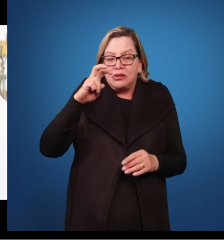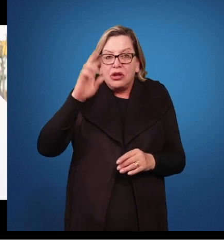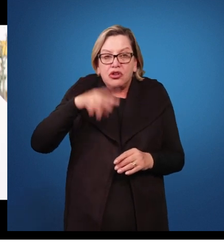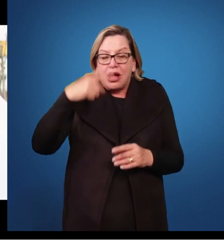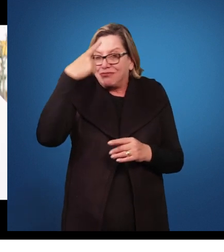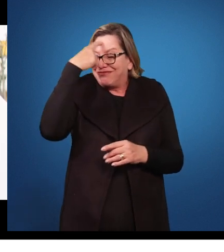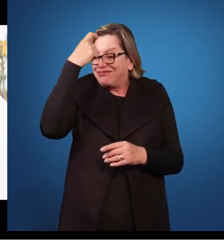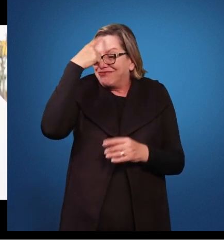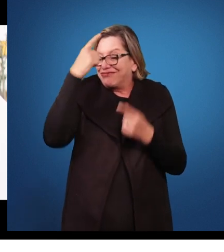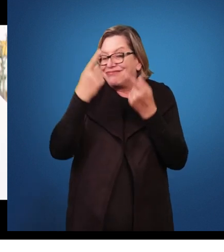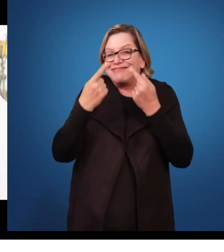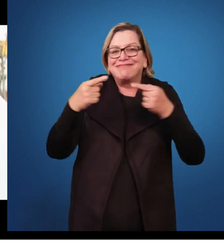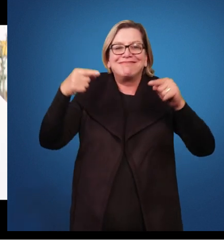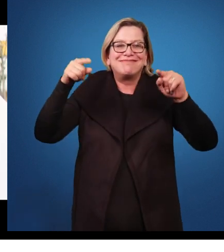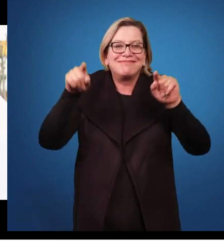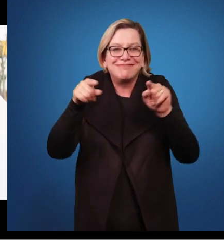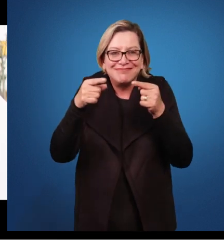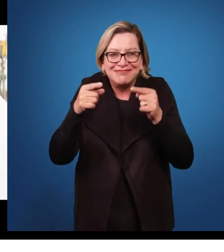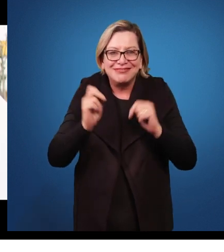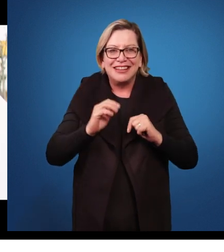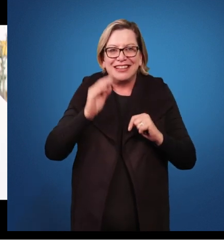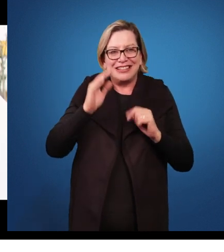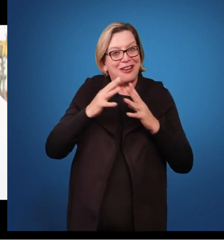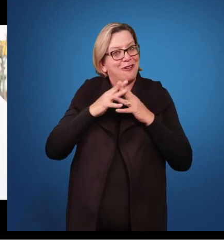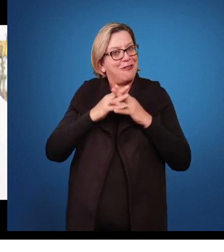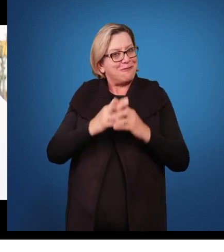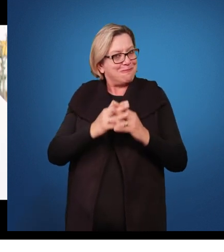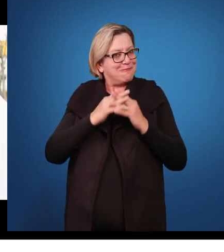Então, é muito complicado dizer que...